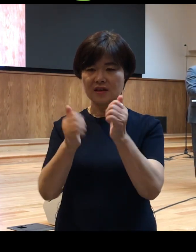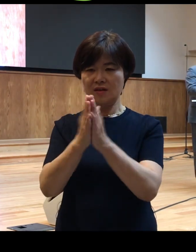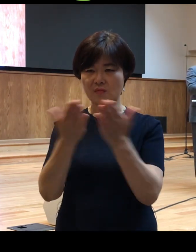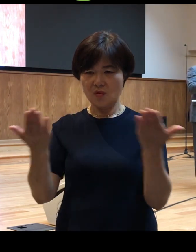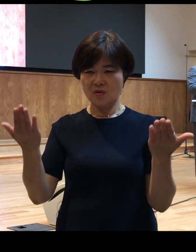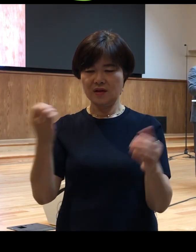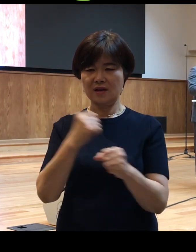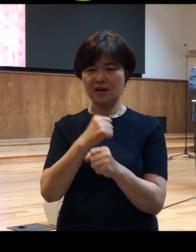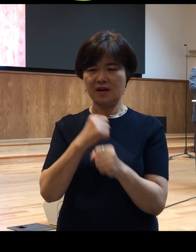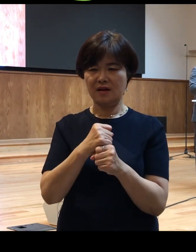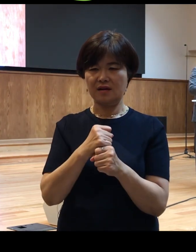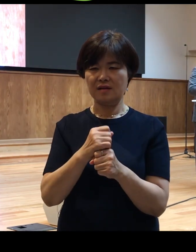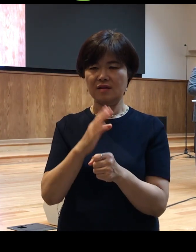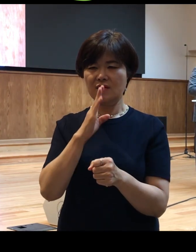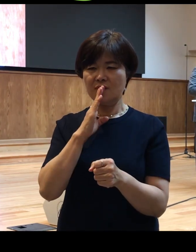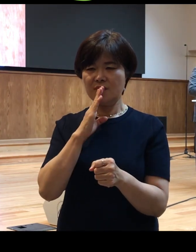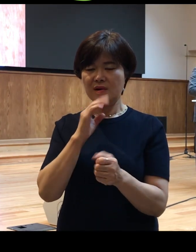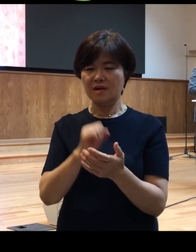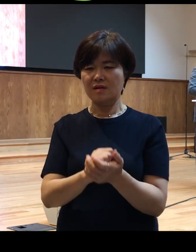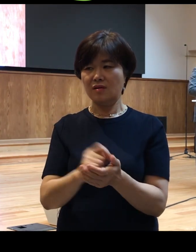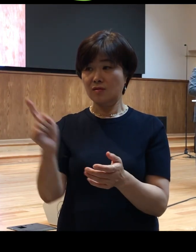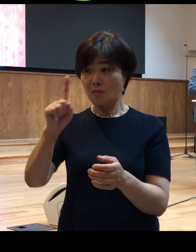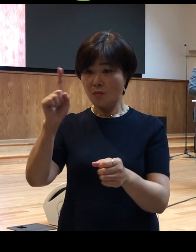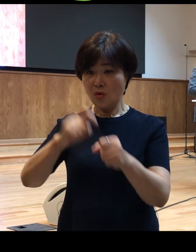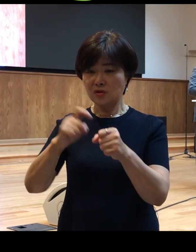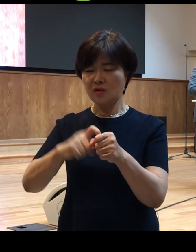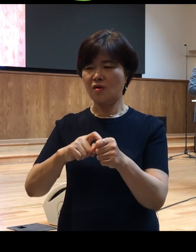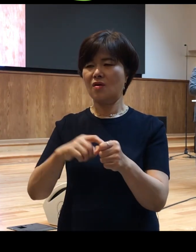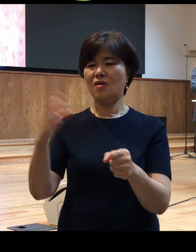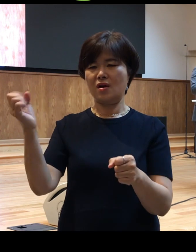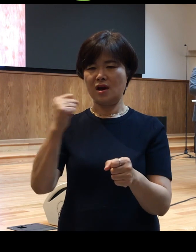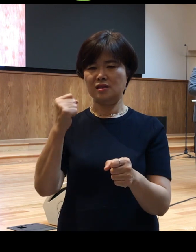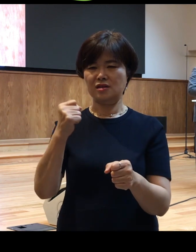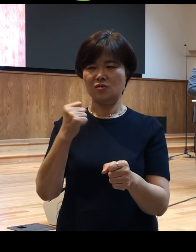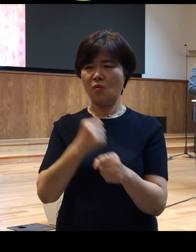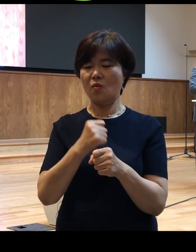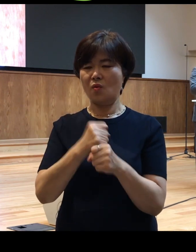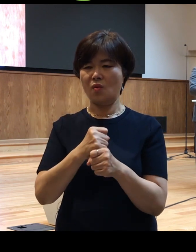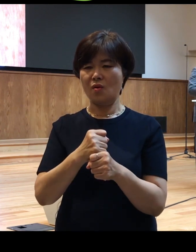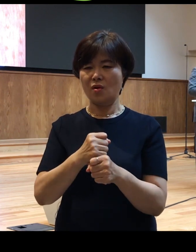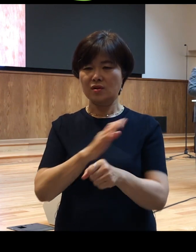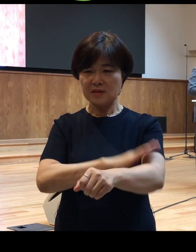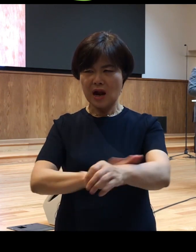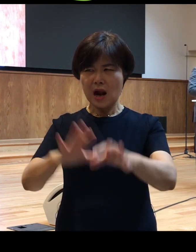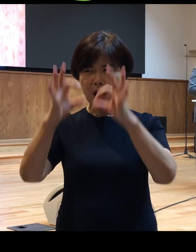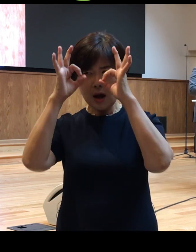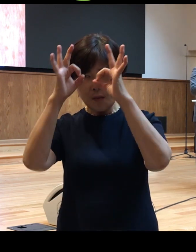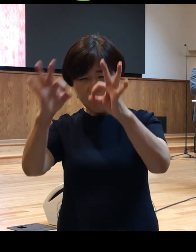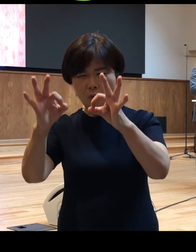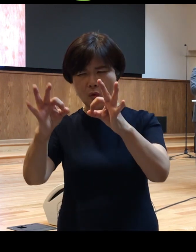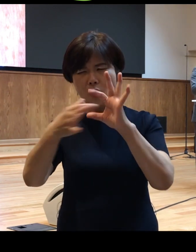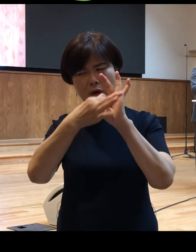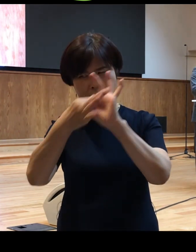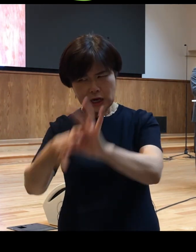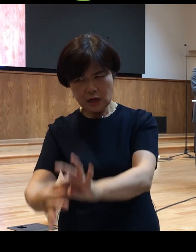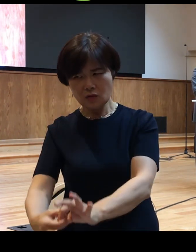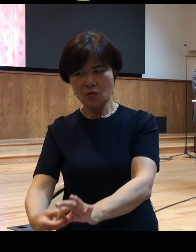intently at him 의도를 가지고 응시해서 지속적으로 한동안 바라본